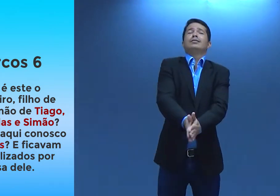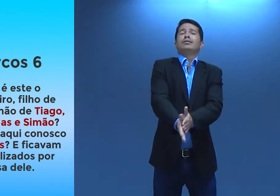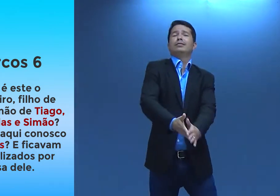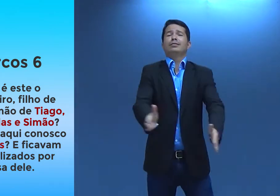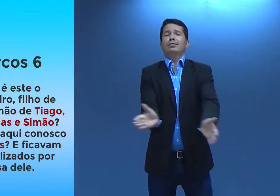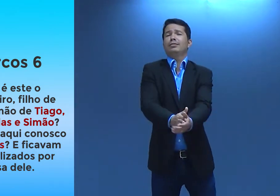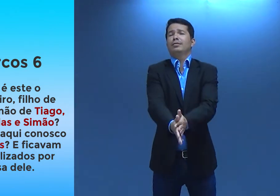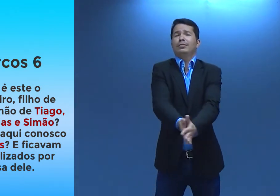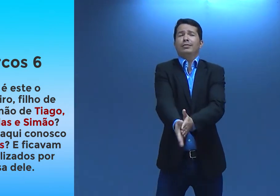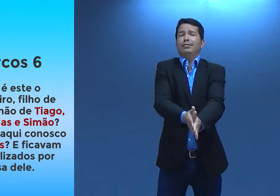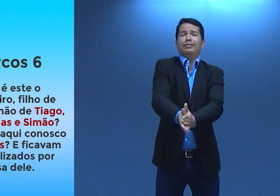verdade.